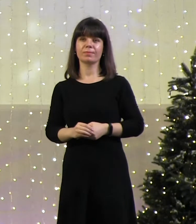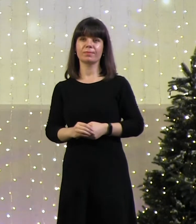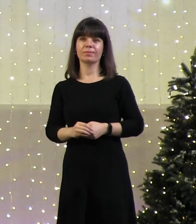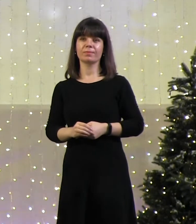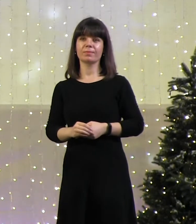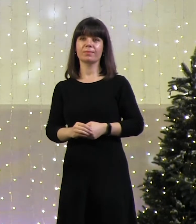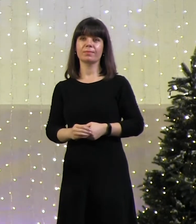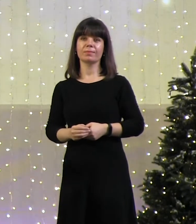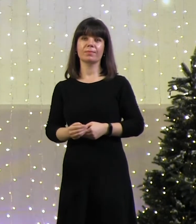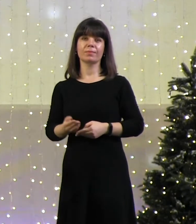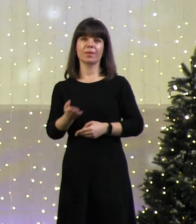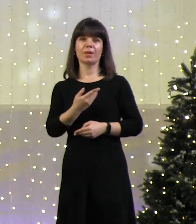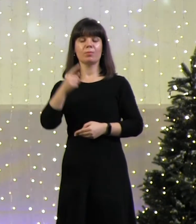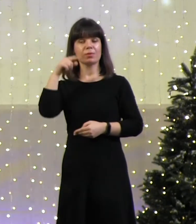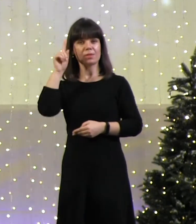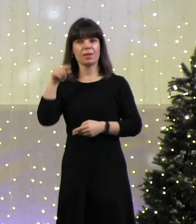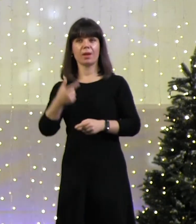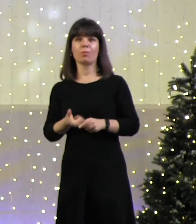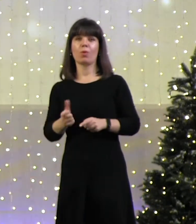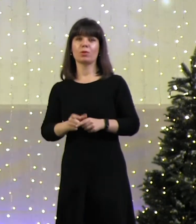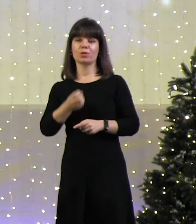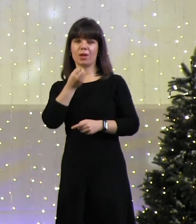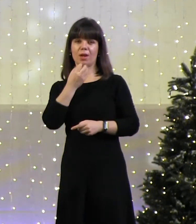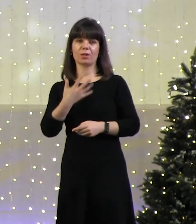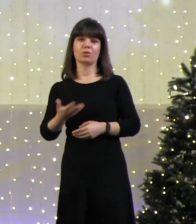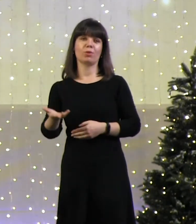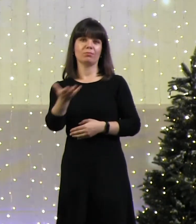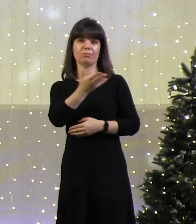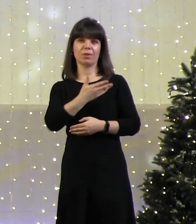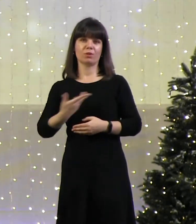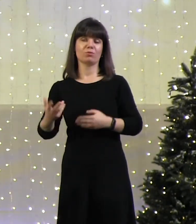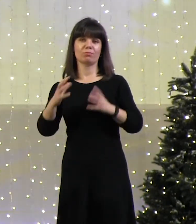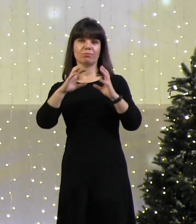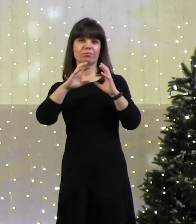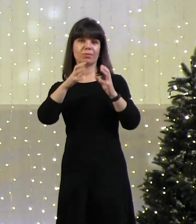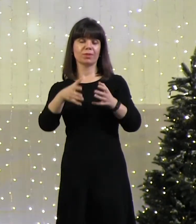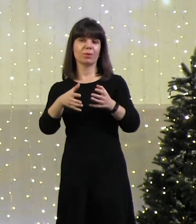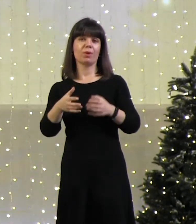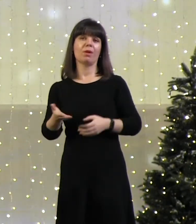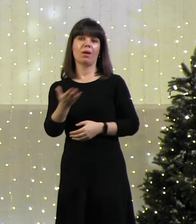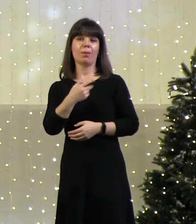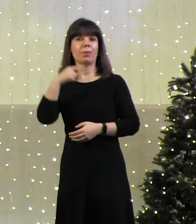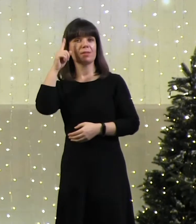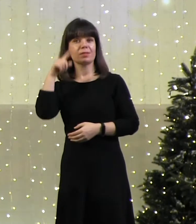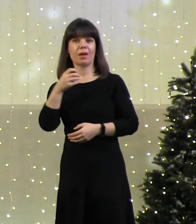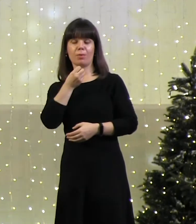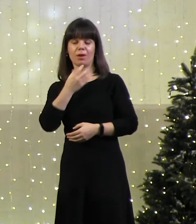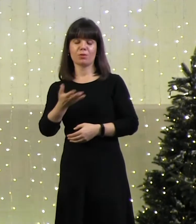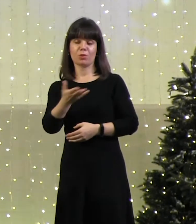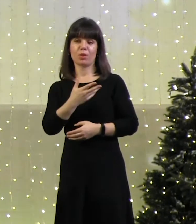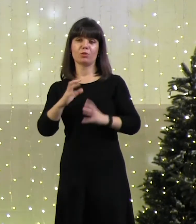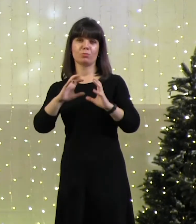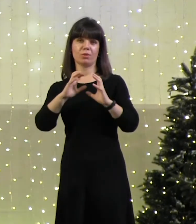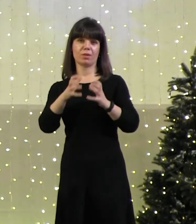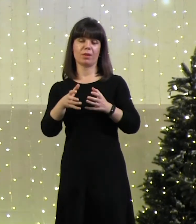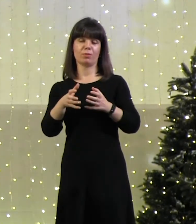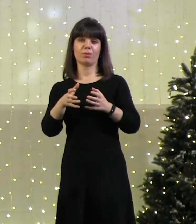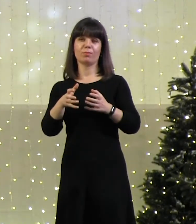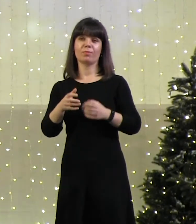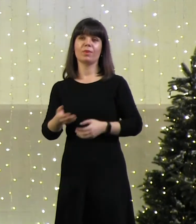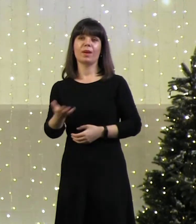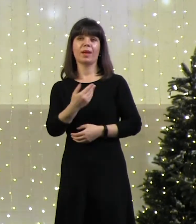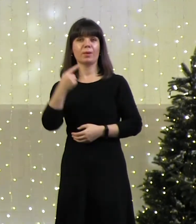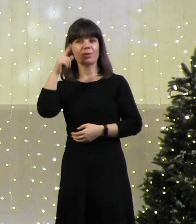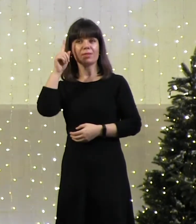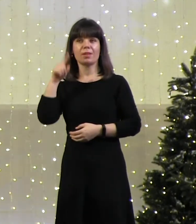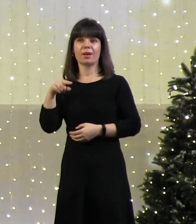Мы знаем очень хорошо нашу солнечную систему. Мы очень хорошо уже знаем нашу планету. И мы